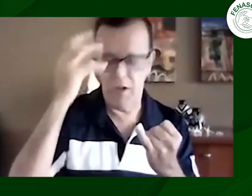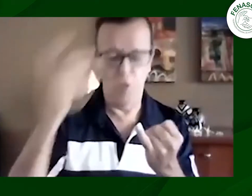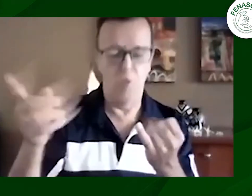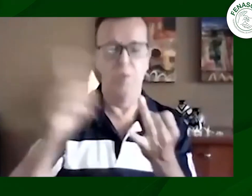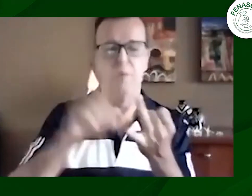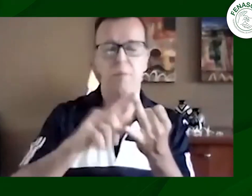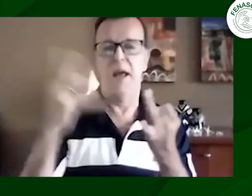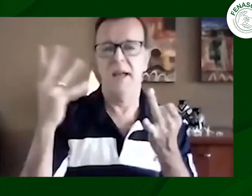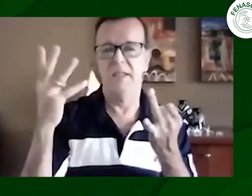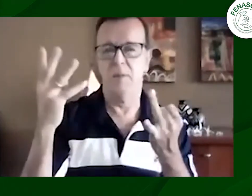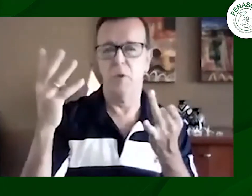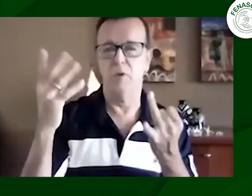danilo